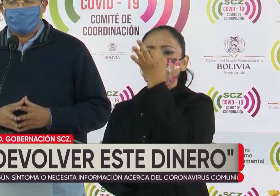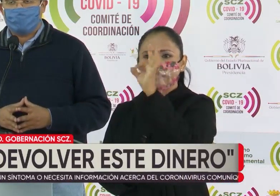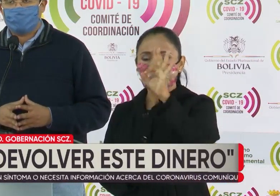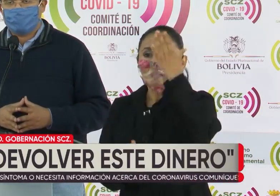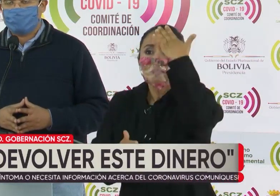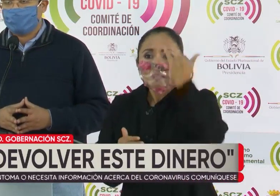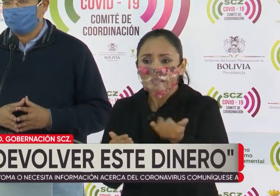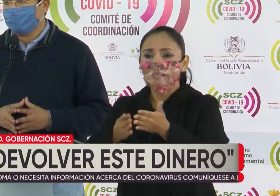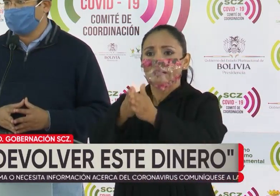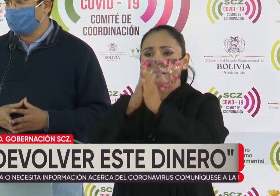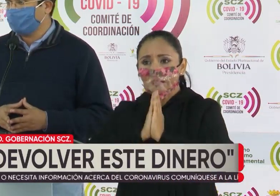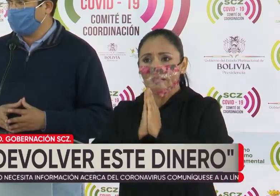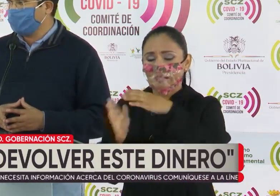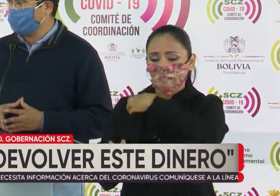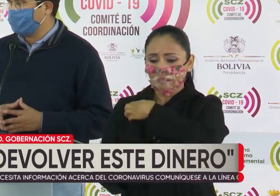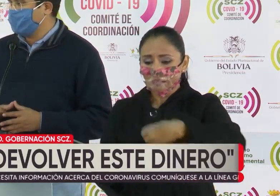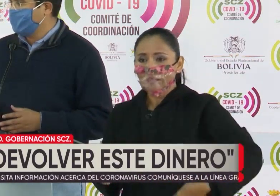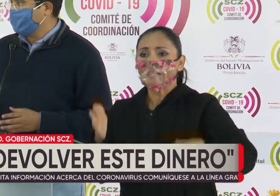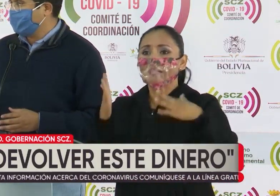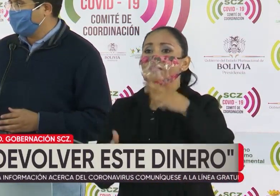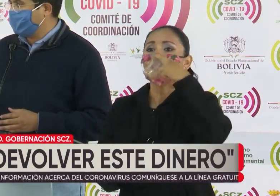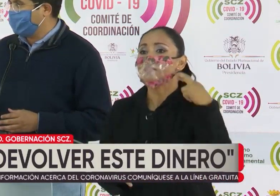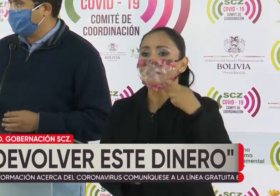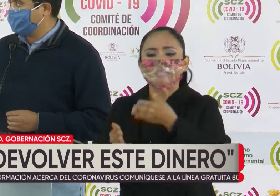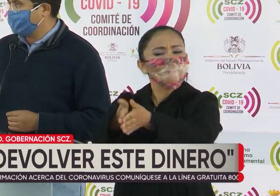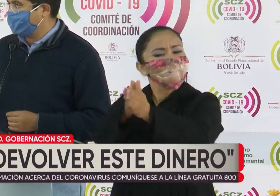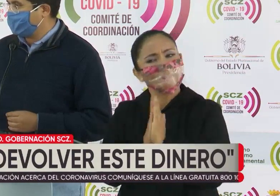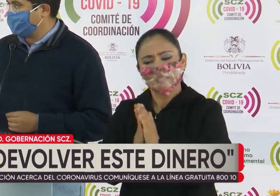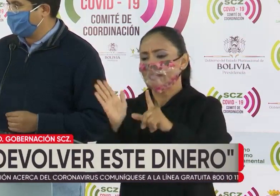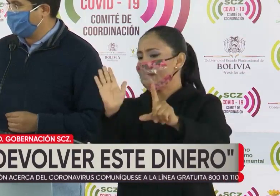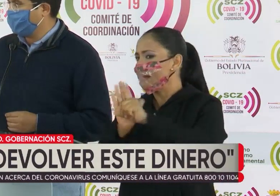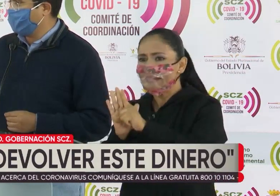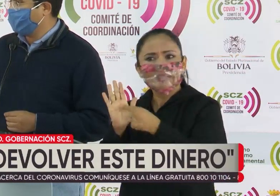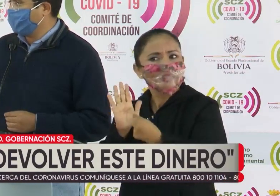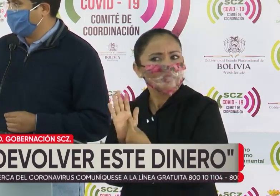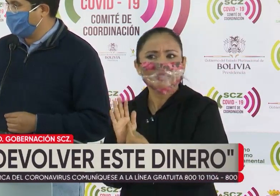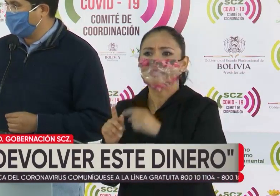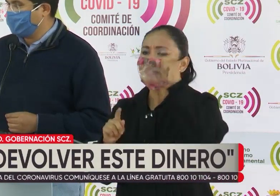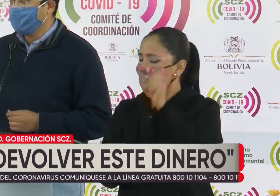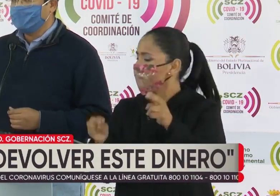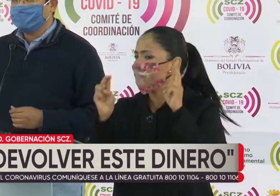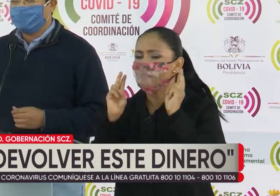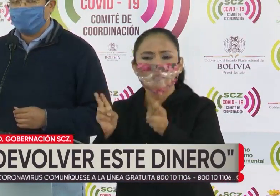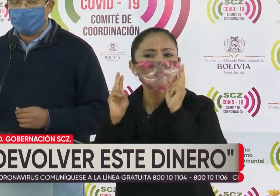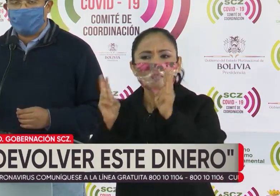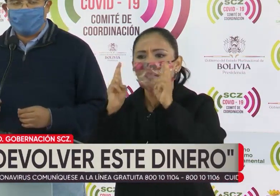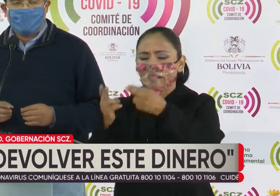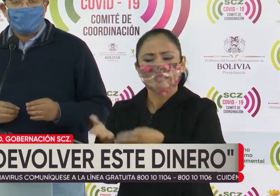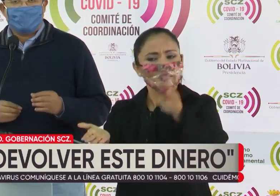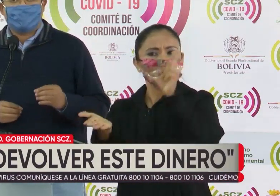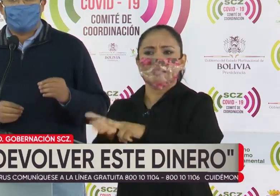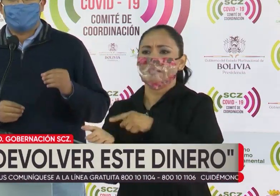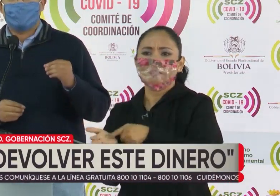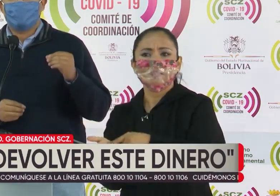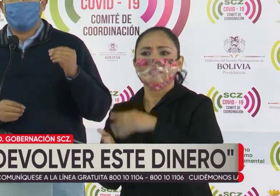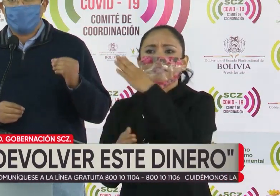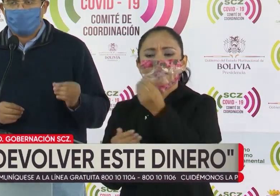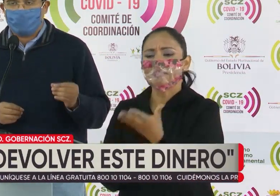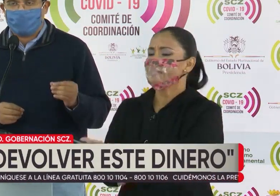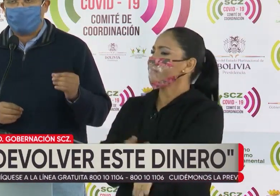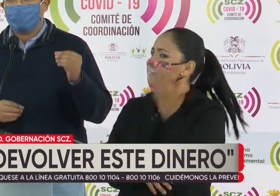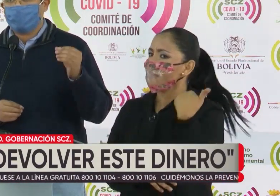pidiendo y solicitando al gobernador Rubén Costa que esta ley se trate de forma urgente, se apruebe y se